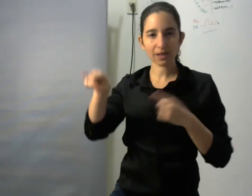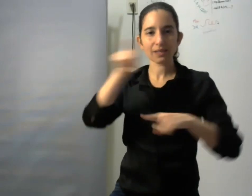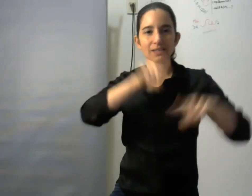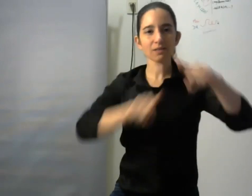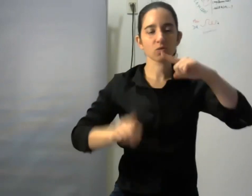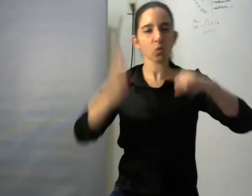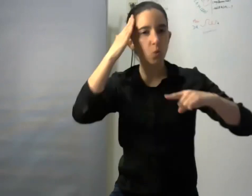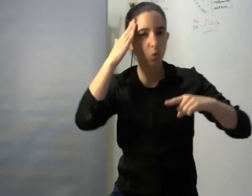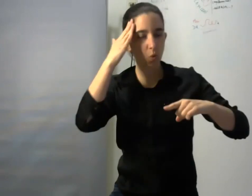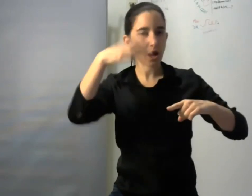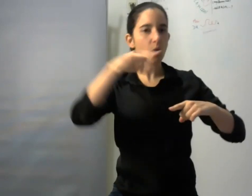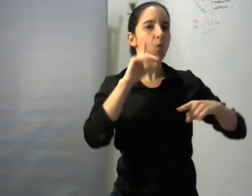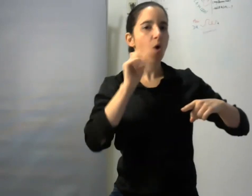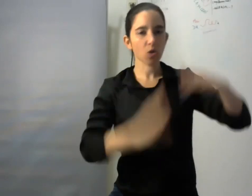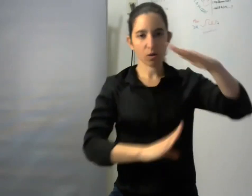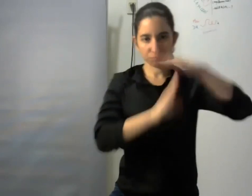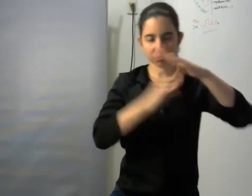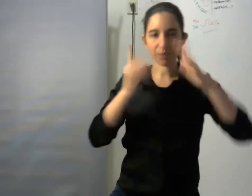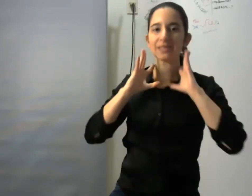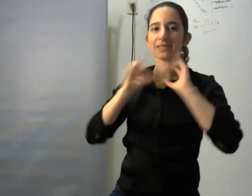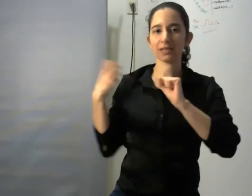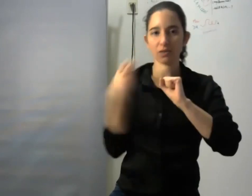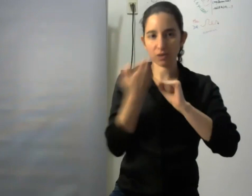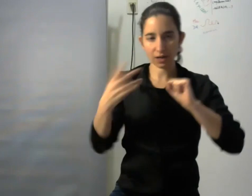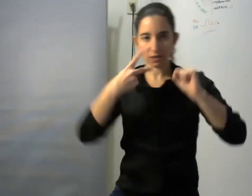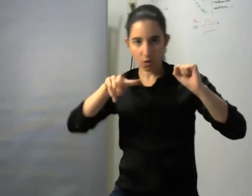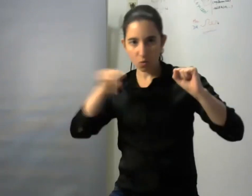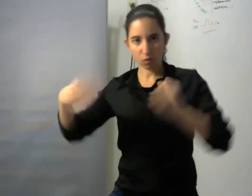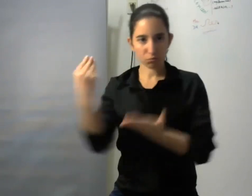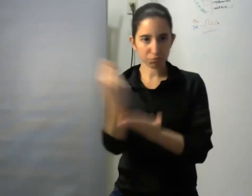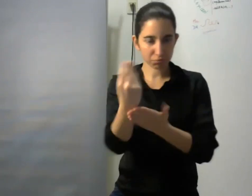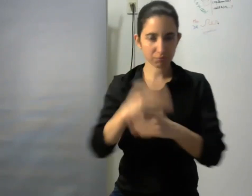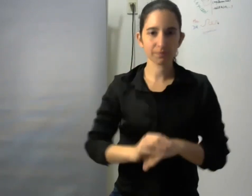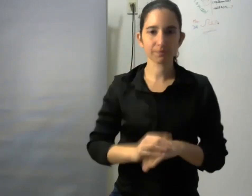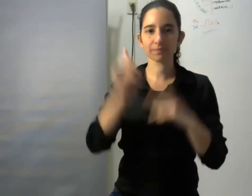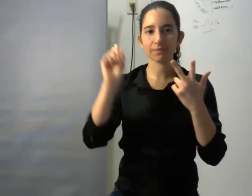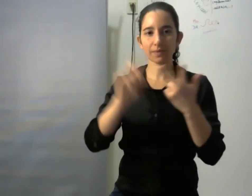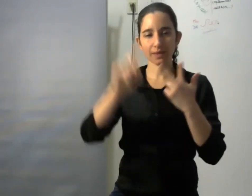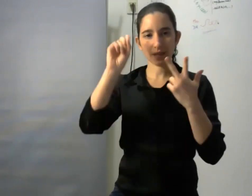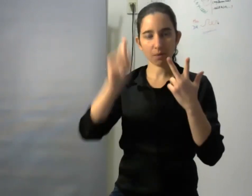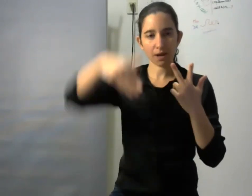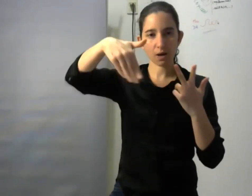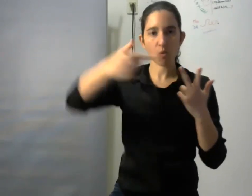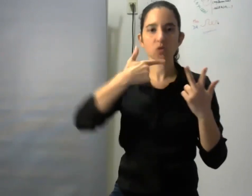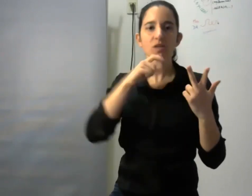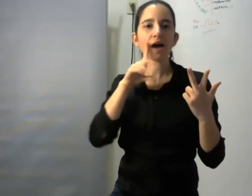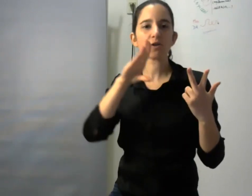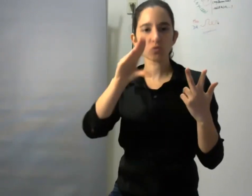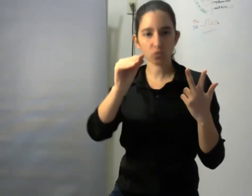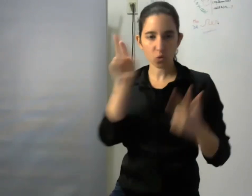subsecretario general está presente María Rosa Mostacho la subsecretaria de bibliotecas